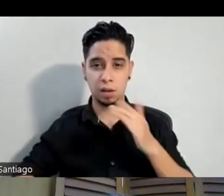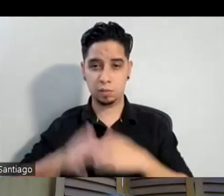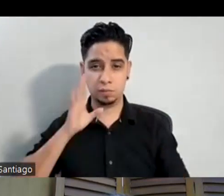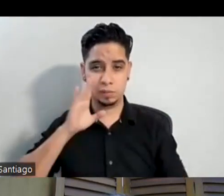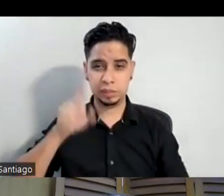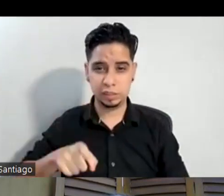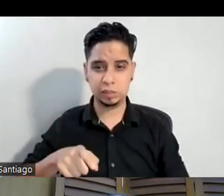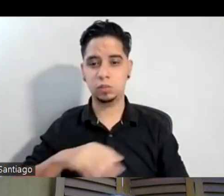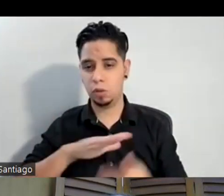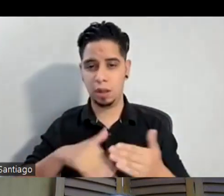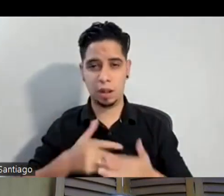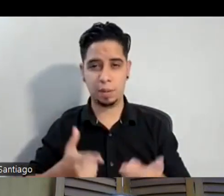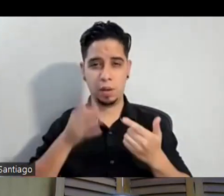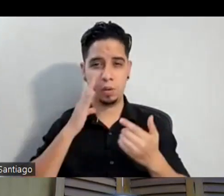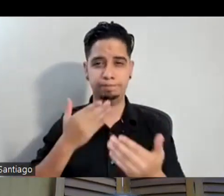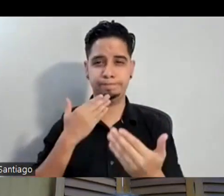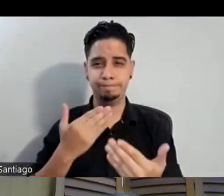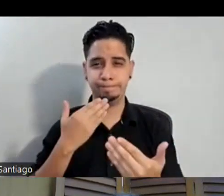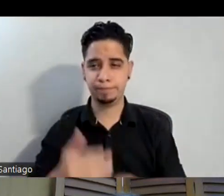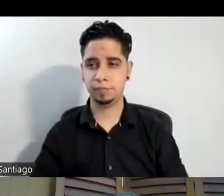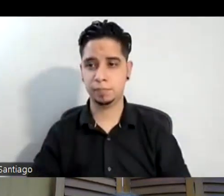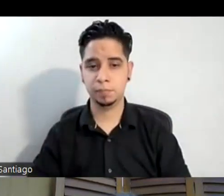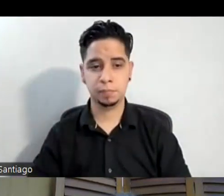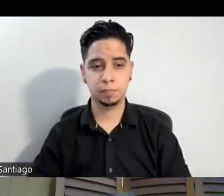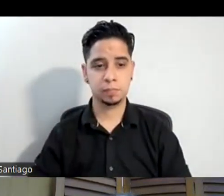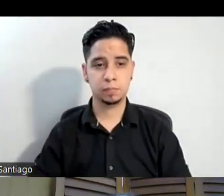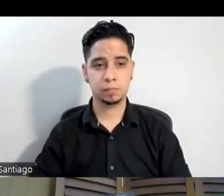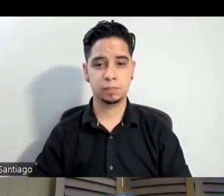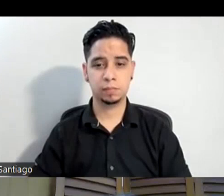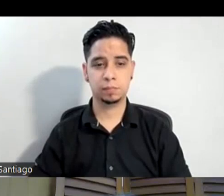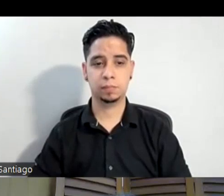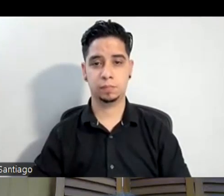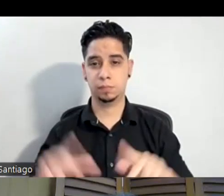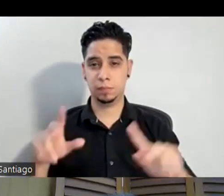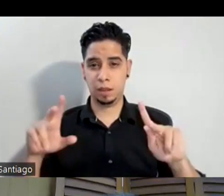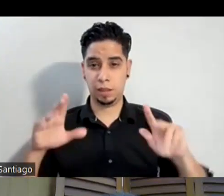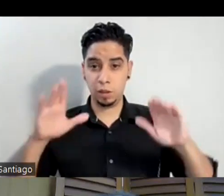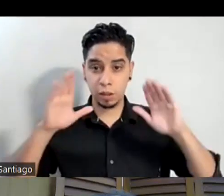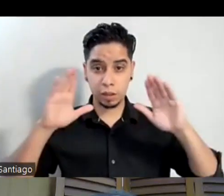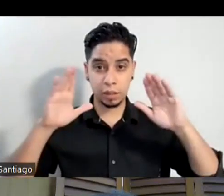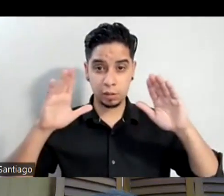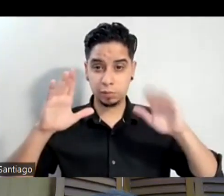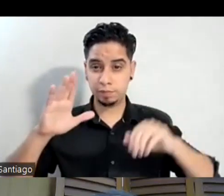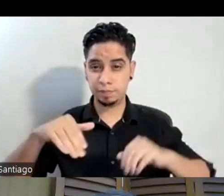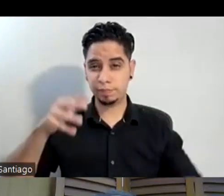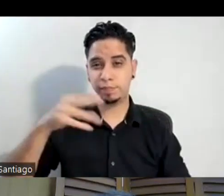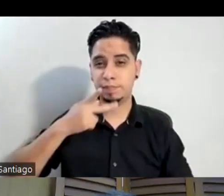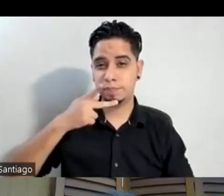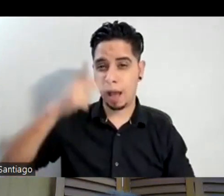vida la gente que nos está nos está escuchando ¿verdad? que son padres o madres saber